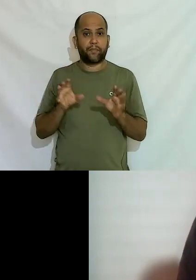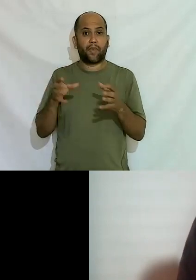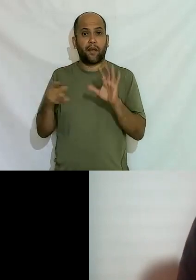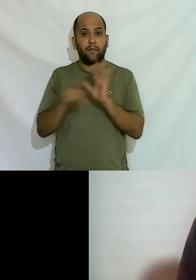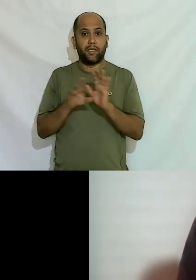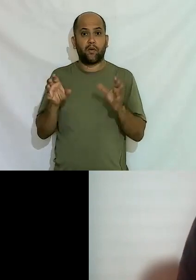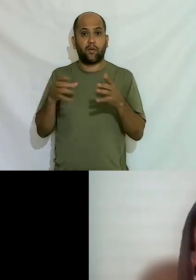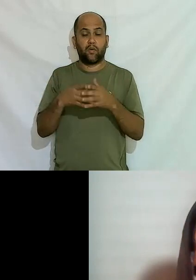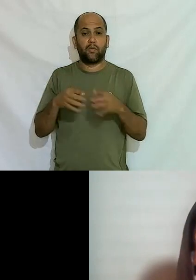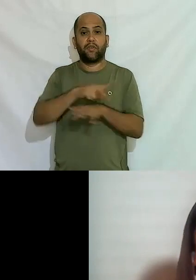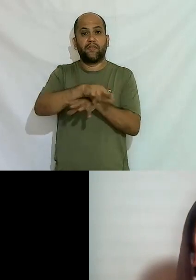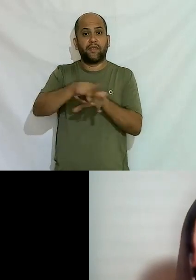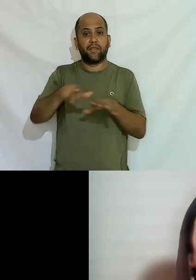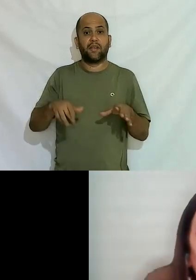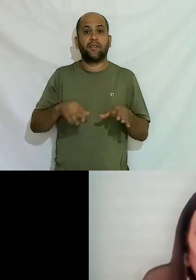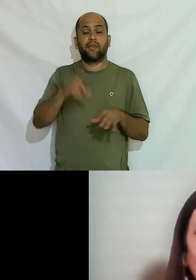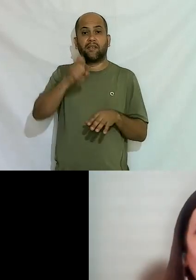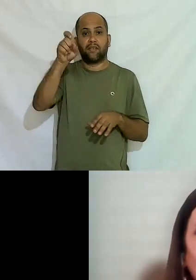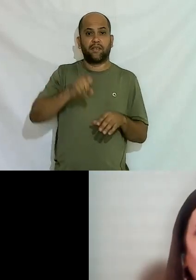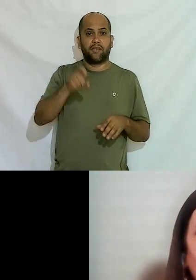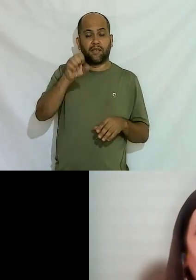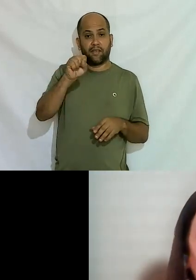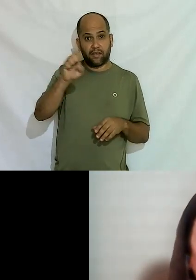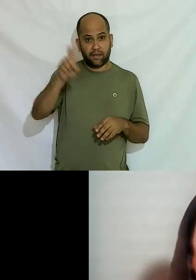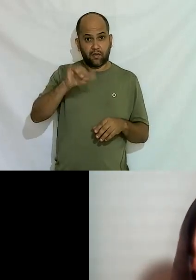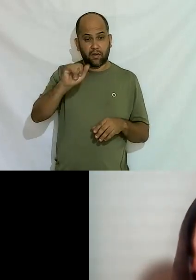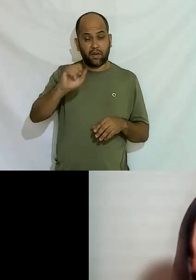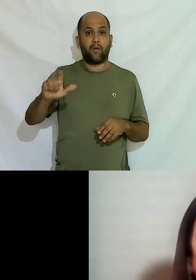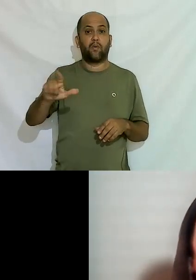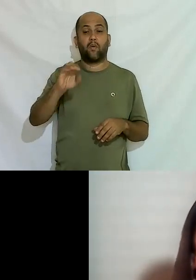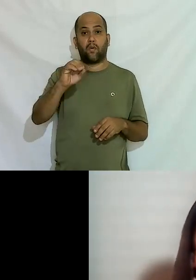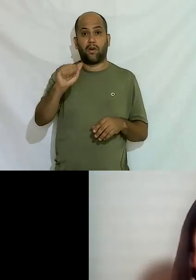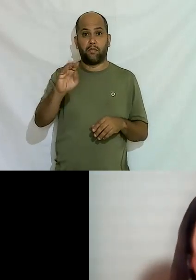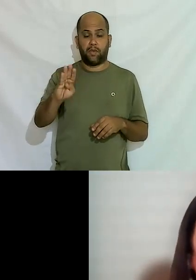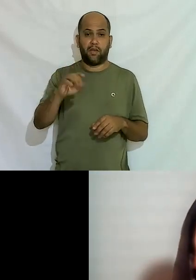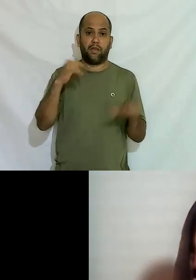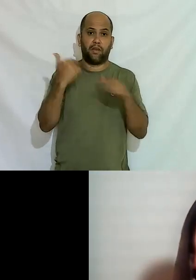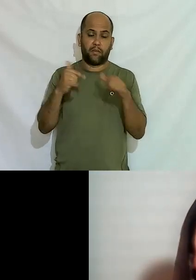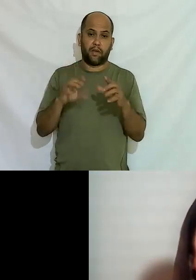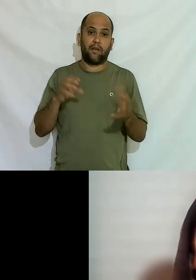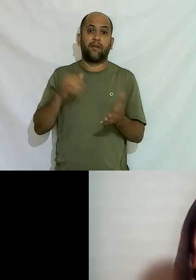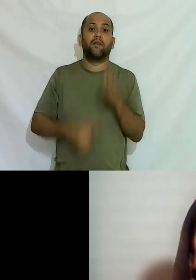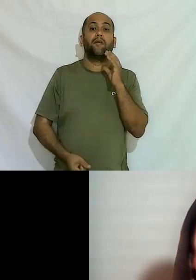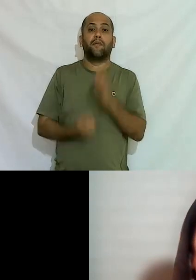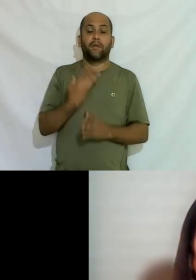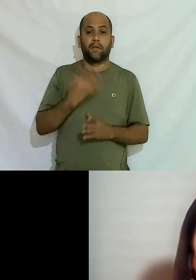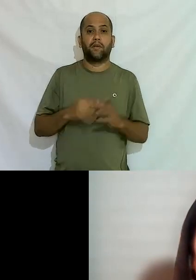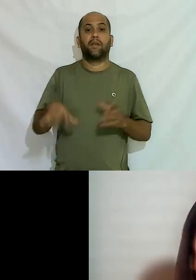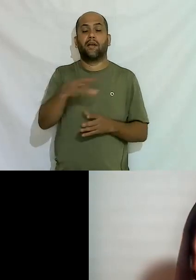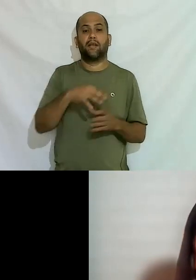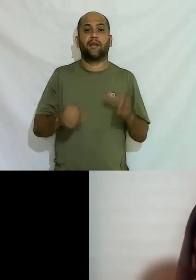diversidade sexual da UAB São Paulo e fundadora do projeto Transemprego seja muito bem-vinda Márcia